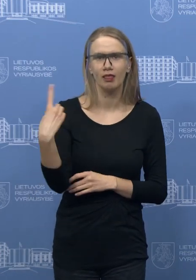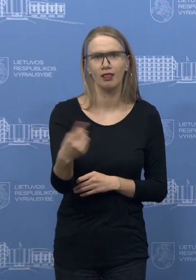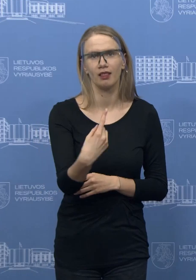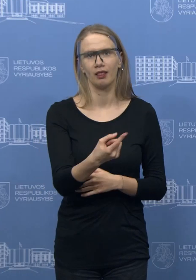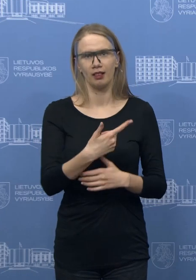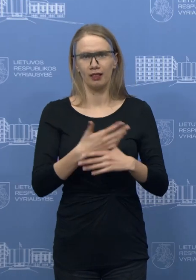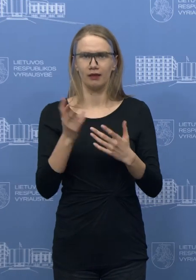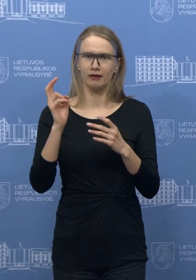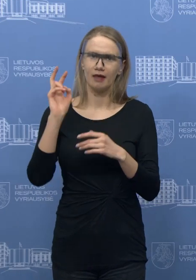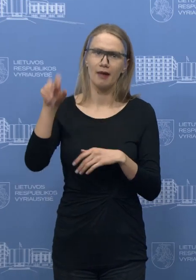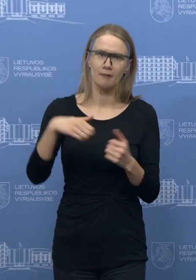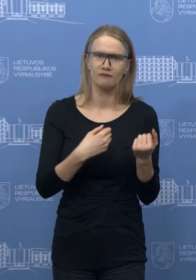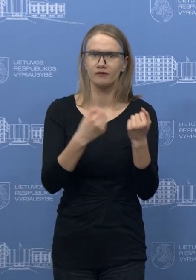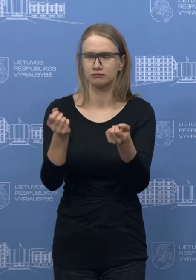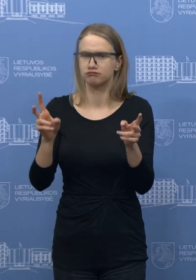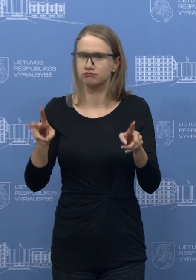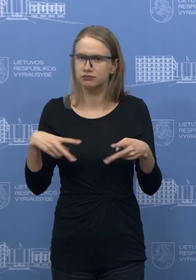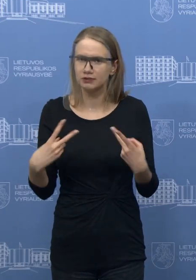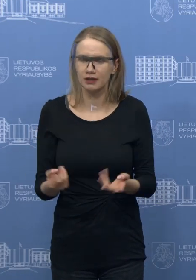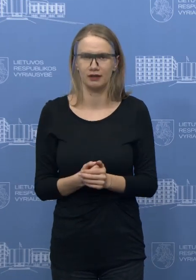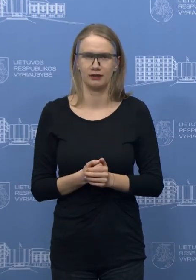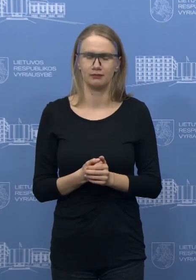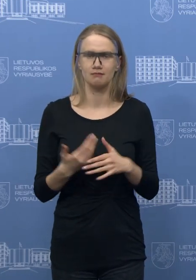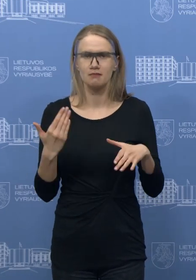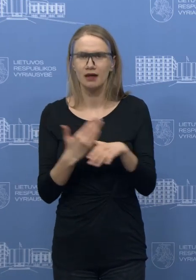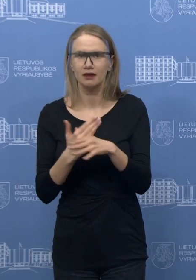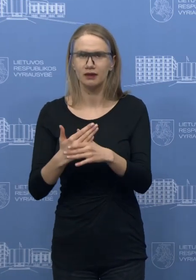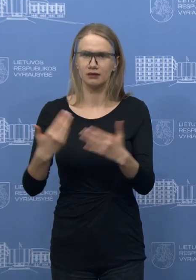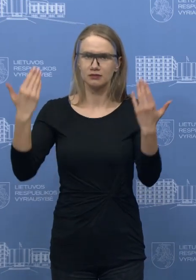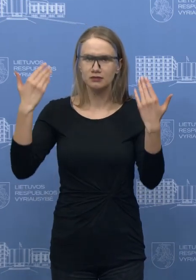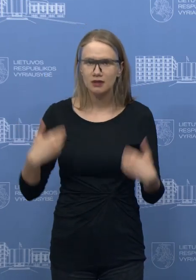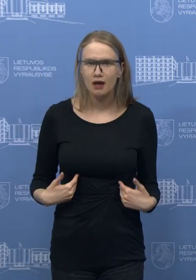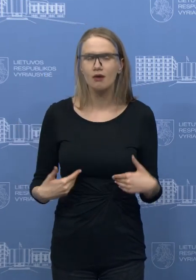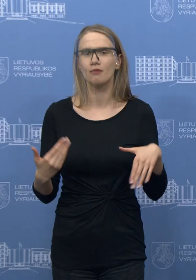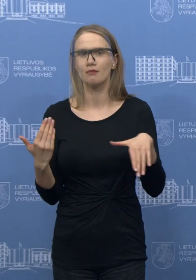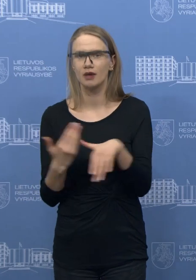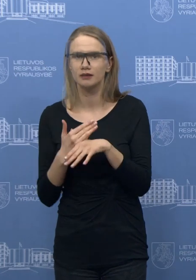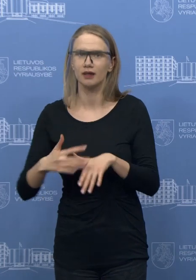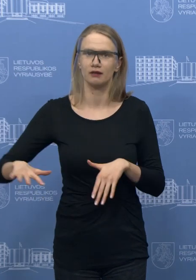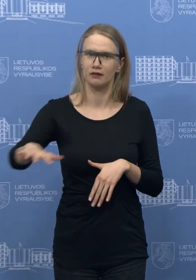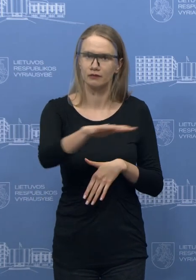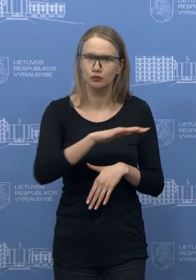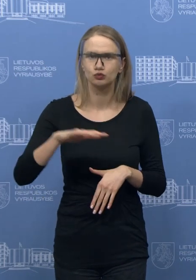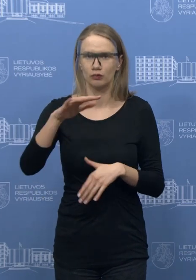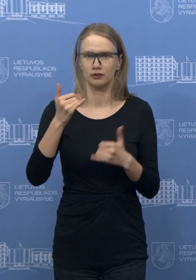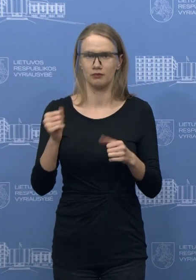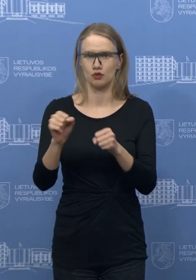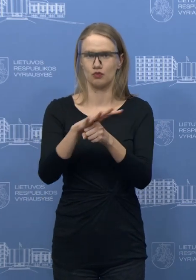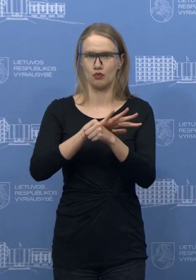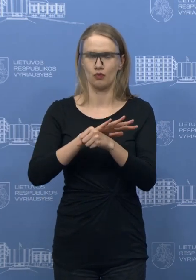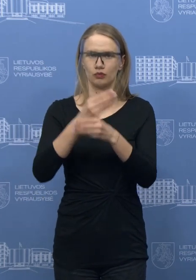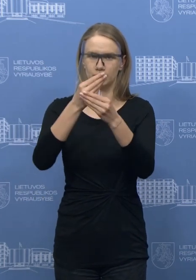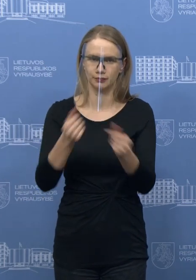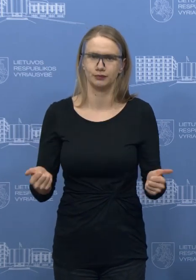nejudėkite ir tokiu būdu jūs padėsite pirmiausiai savo ir visąjį valstybę atvarkyti su šito iššūkiu, kurį mes šiandien turime.